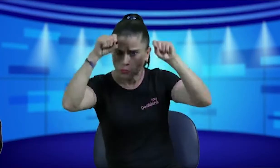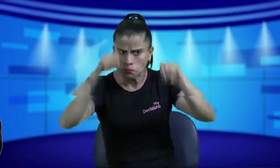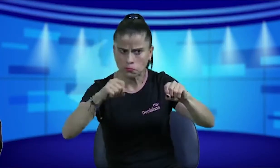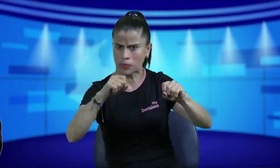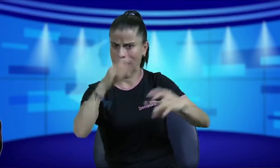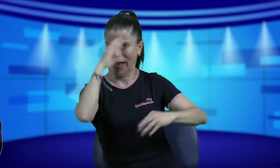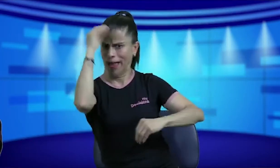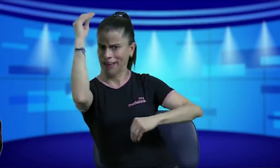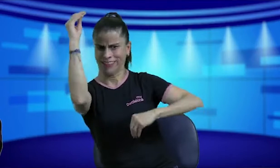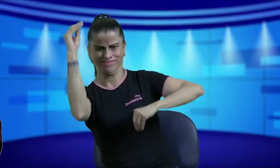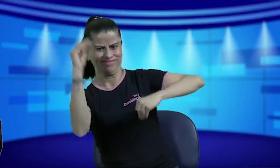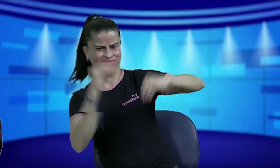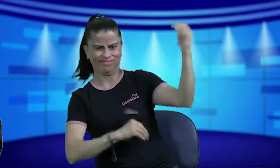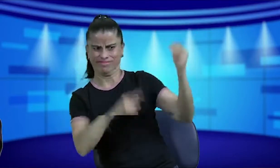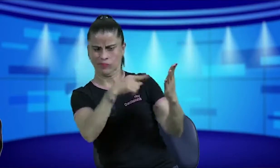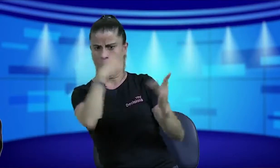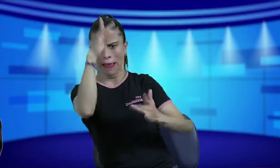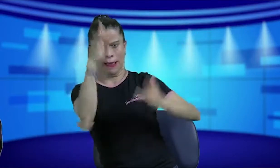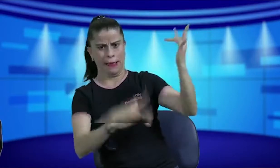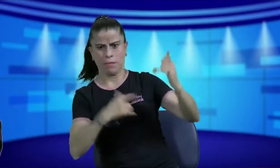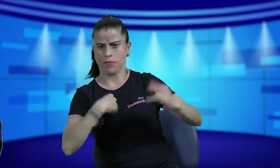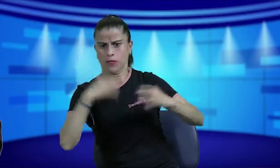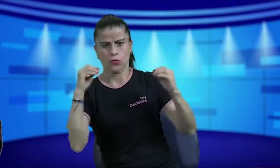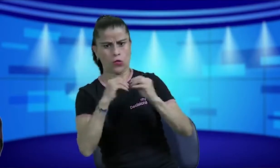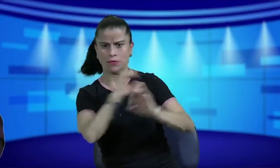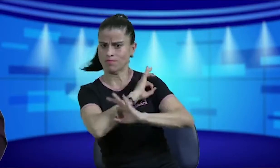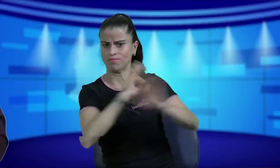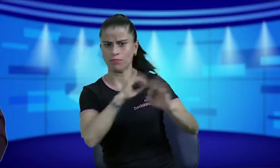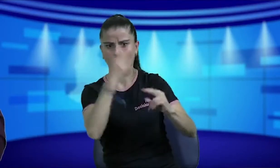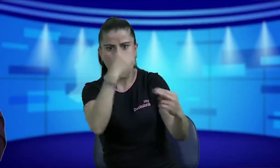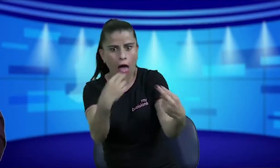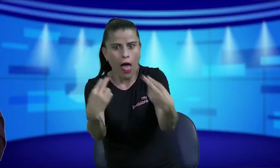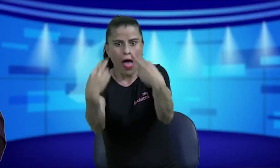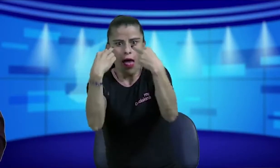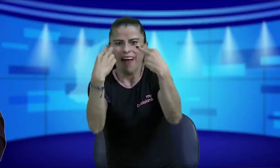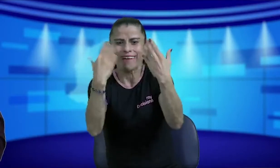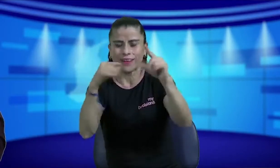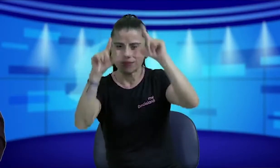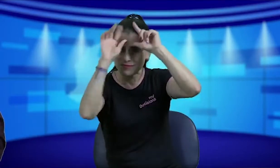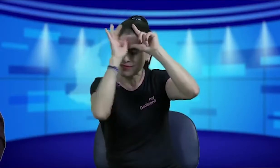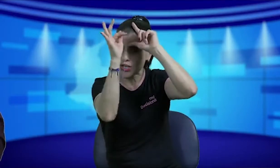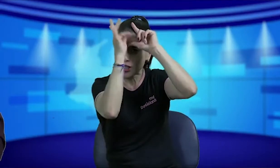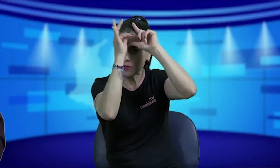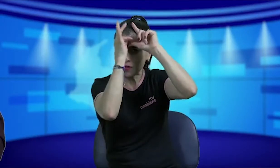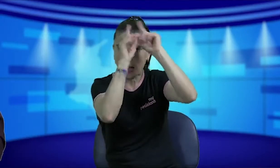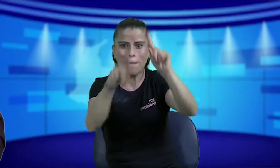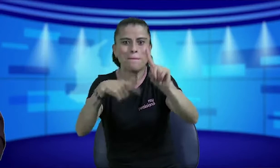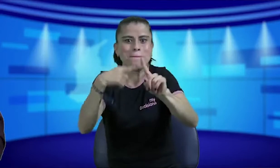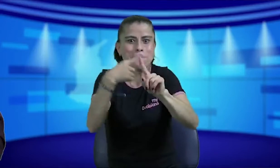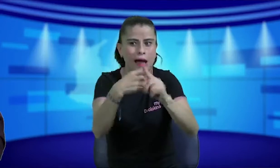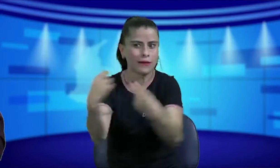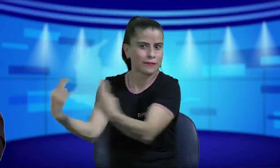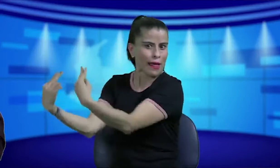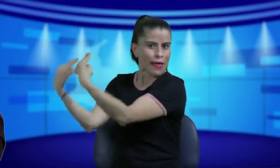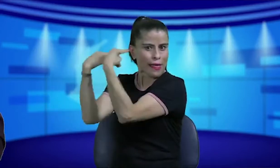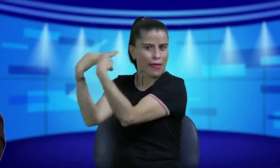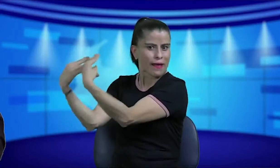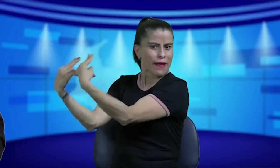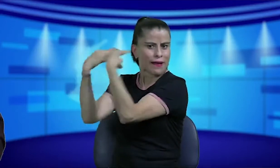esta traducción y pues las personas sordas vieron que no era que la verdad no estaban no estaban de acuerdo con esto tenían una visión clínica estaban